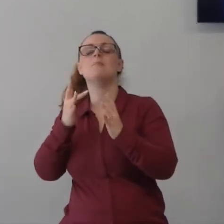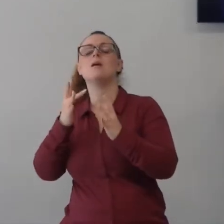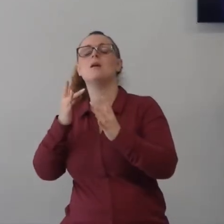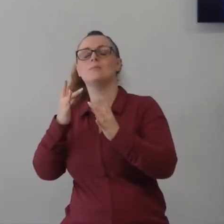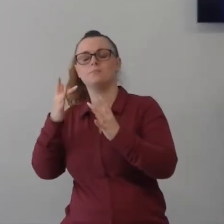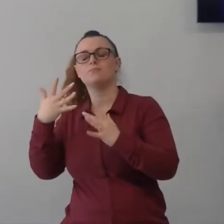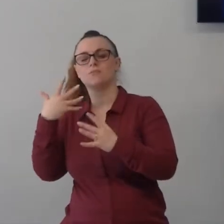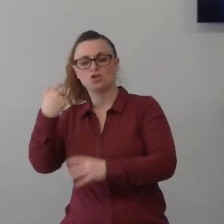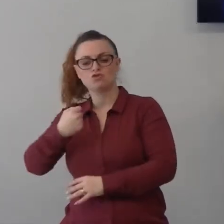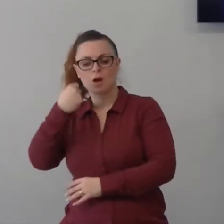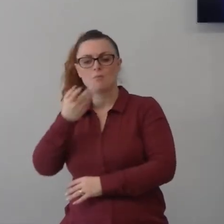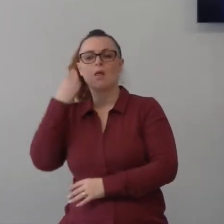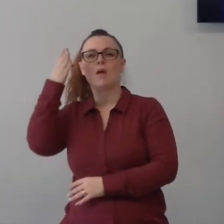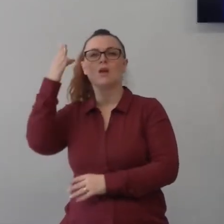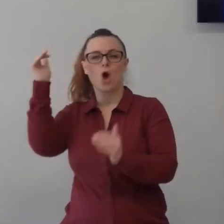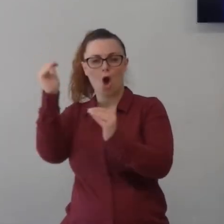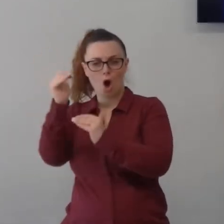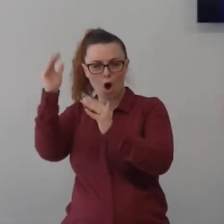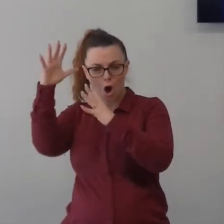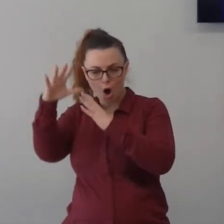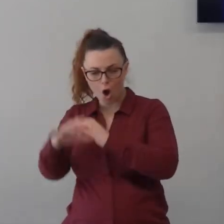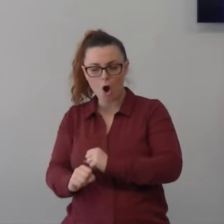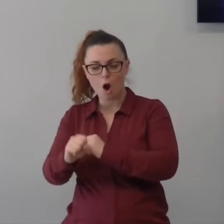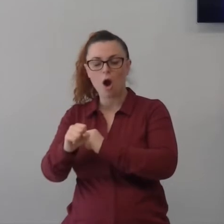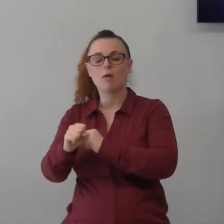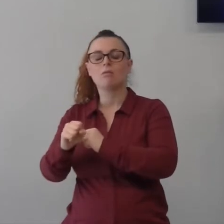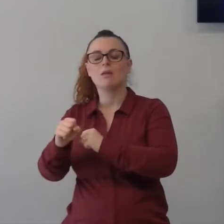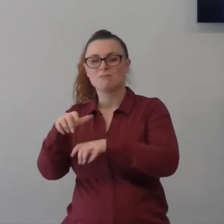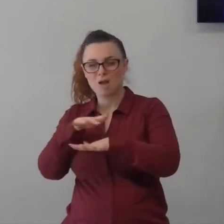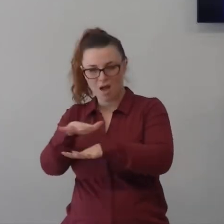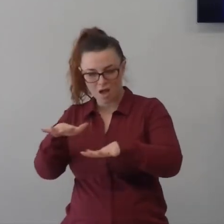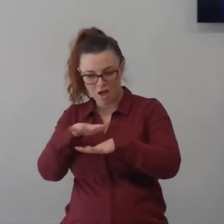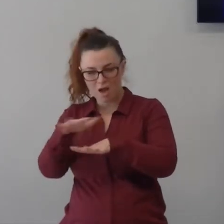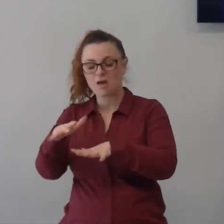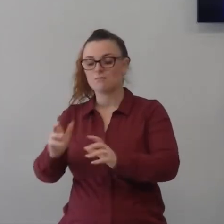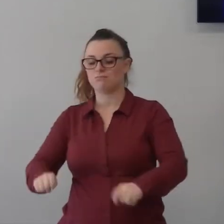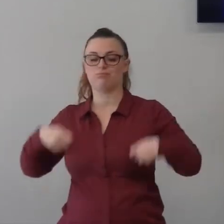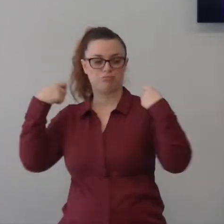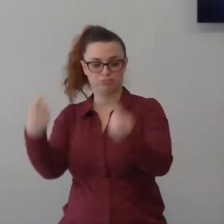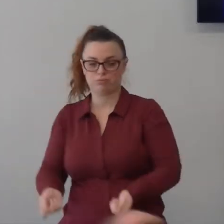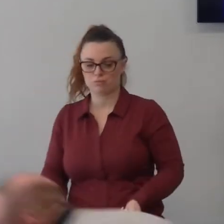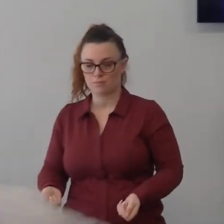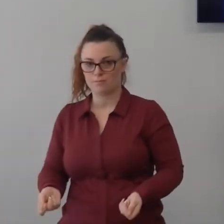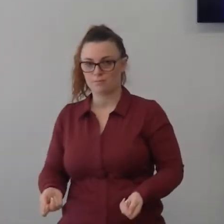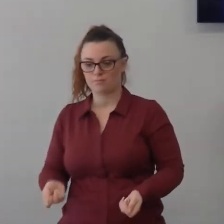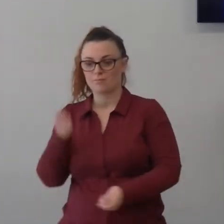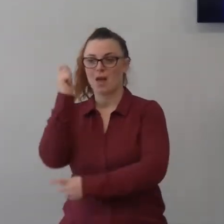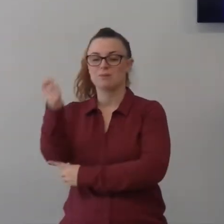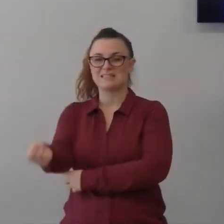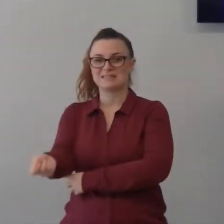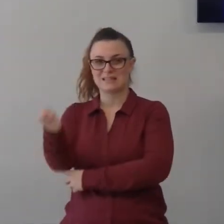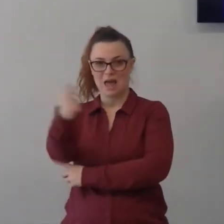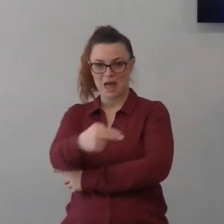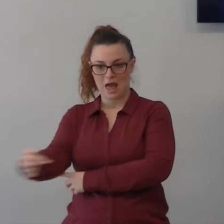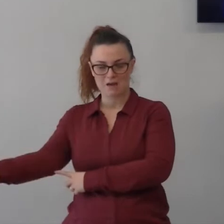erano pescatori erano pescatori non avevano opzioni c'era esclusivamente